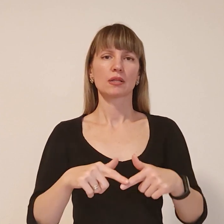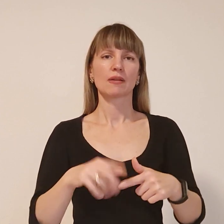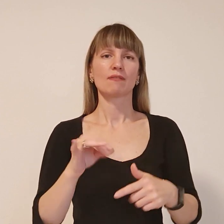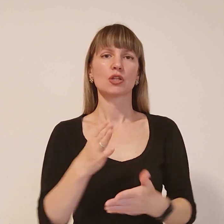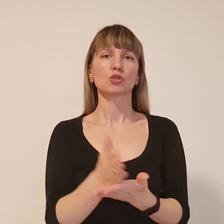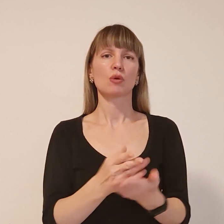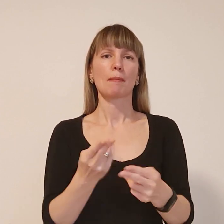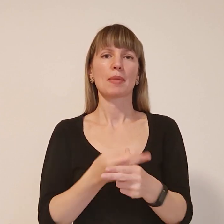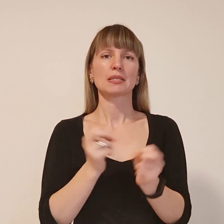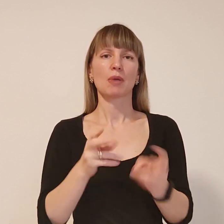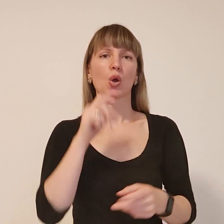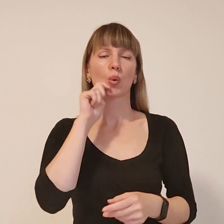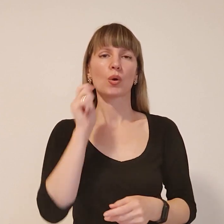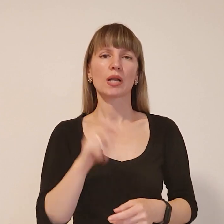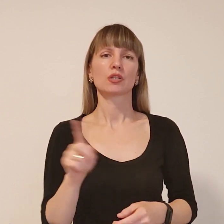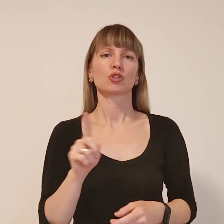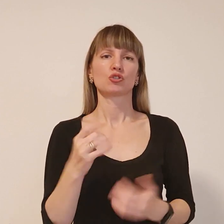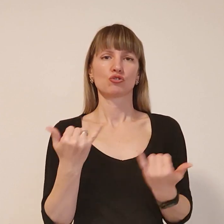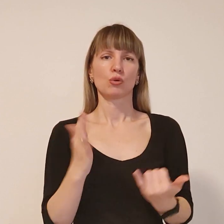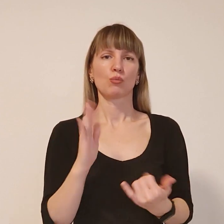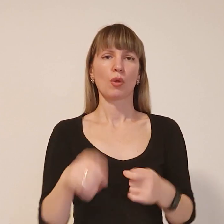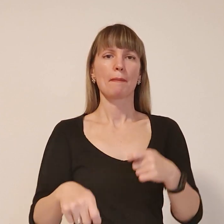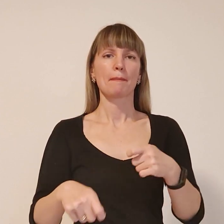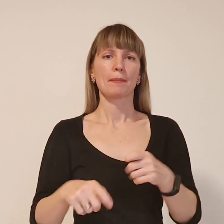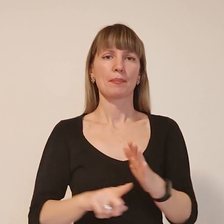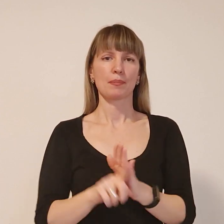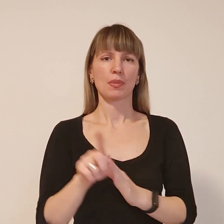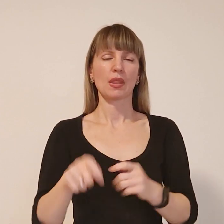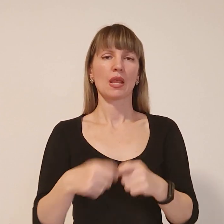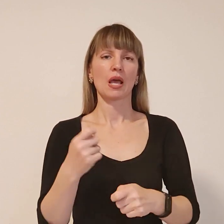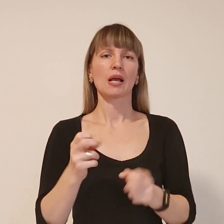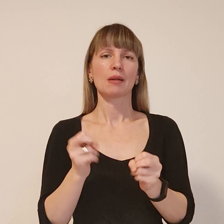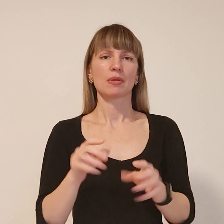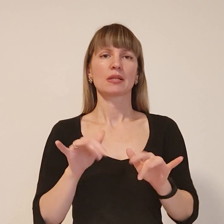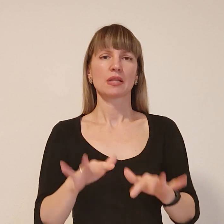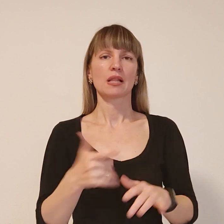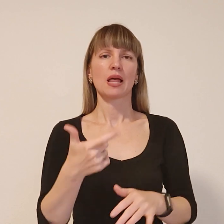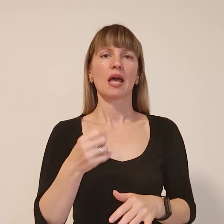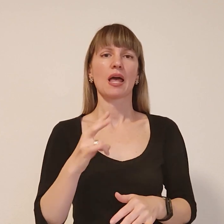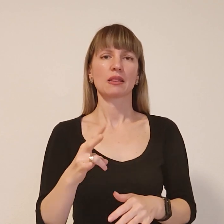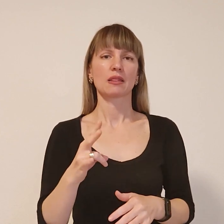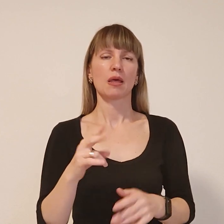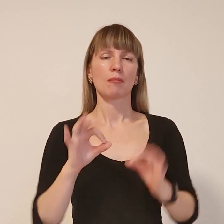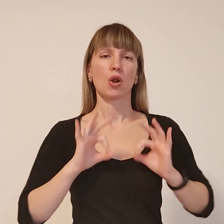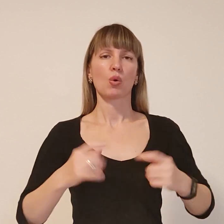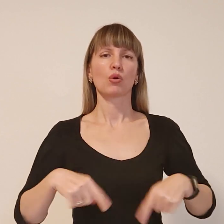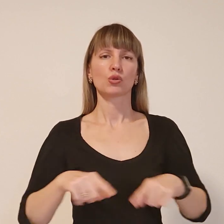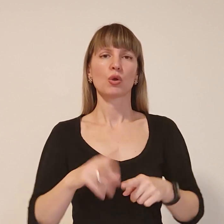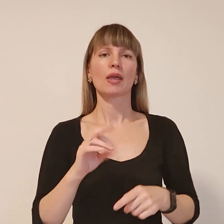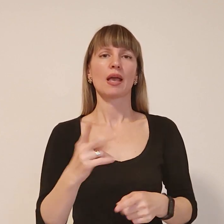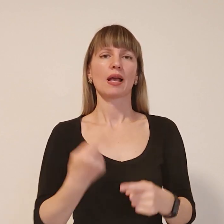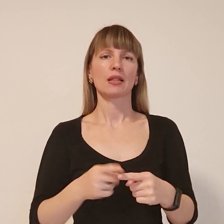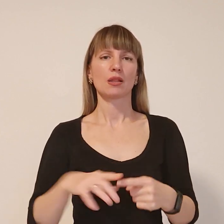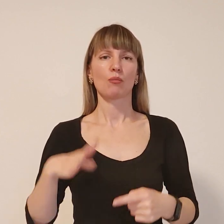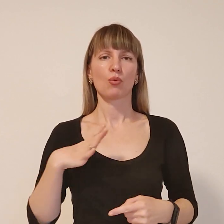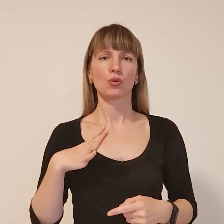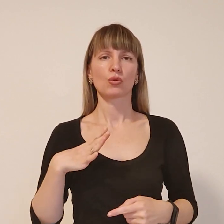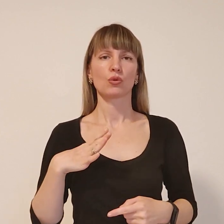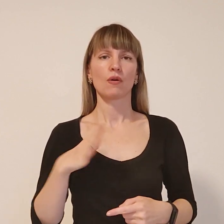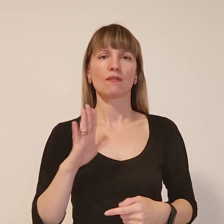безпеки України. Щойно буде порушено кримінальну справу, генеральної, наприклад, прокуратури, як це було у ситуації з